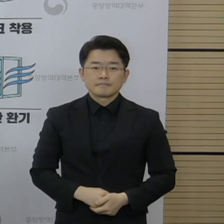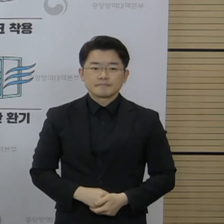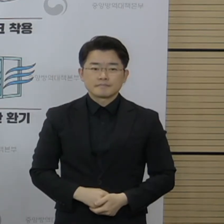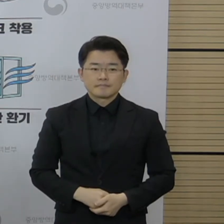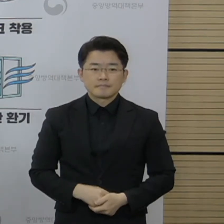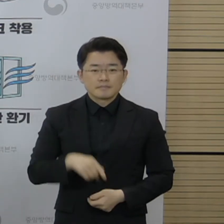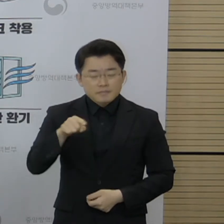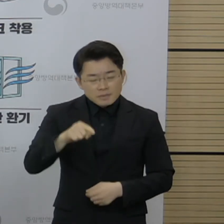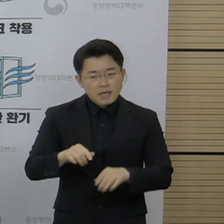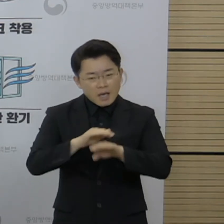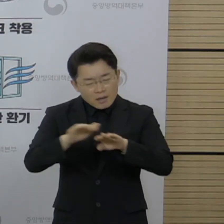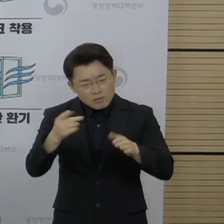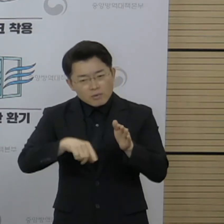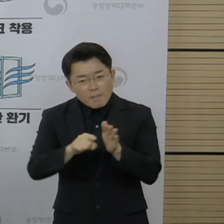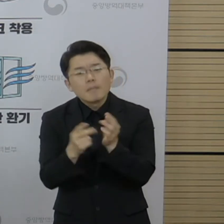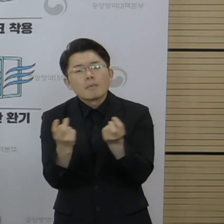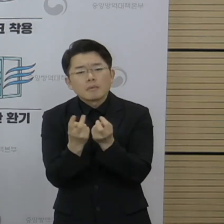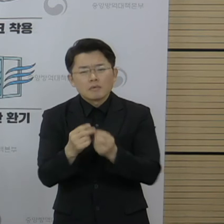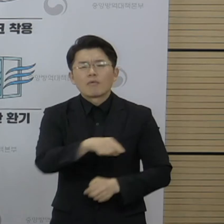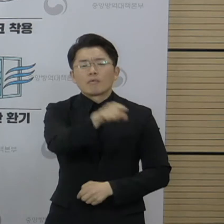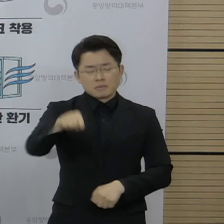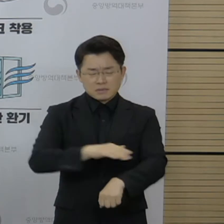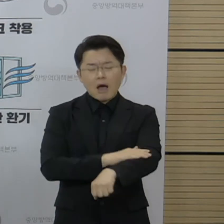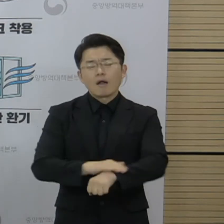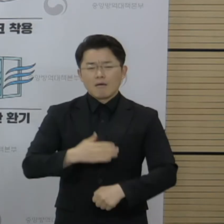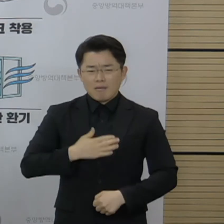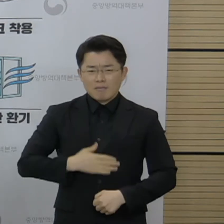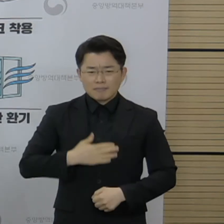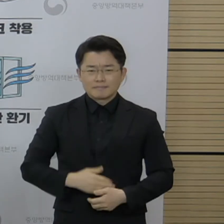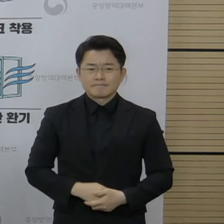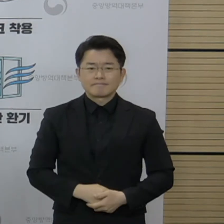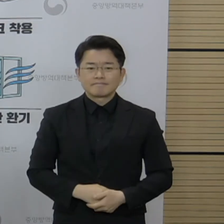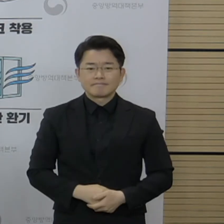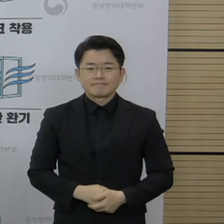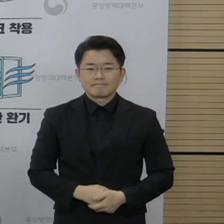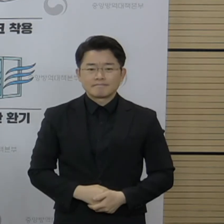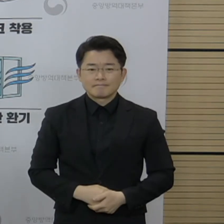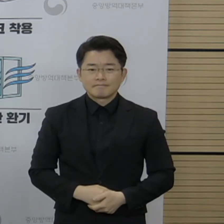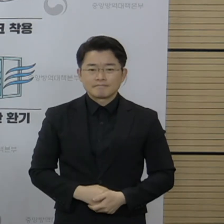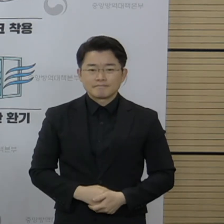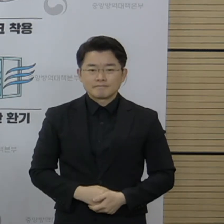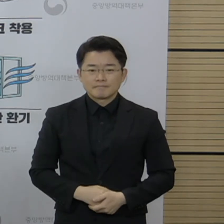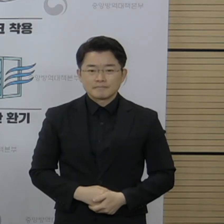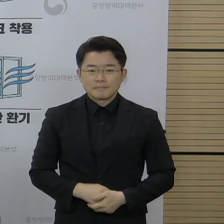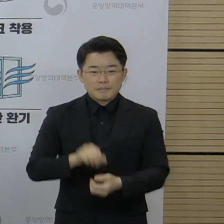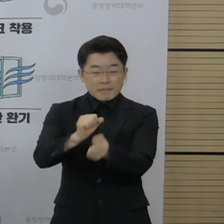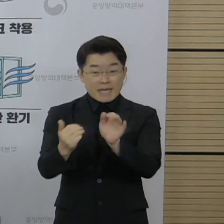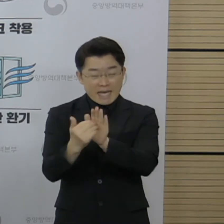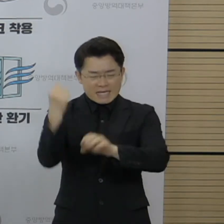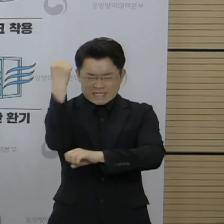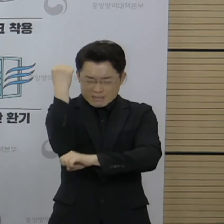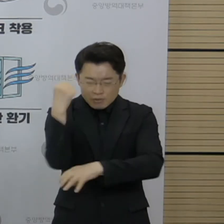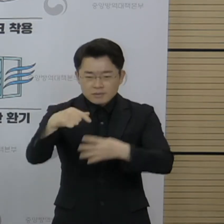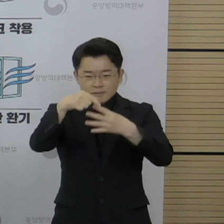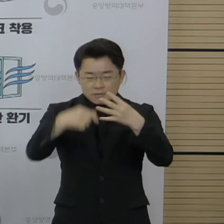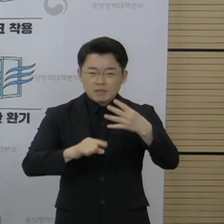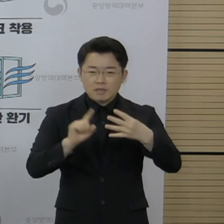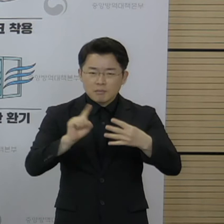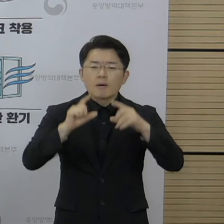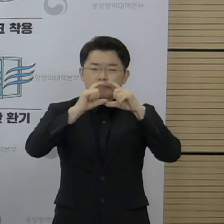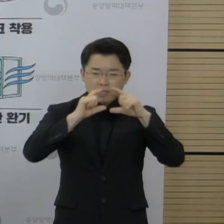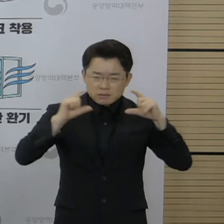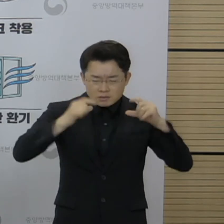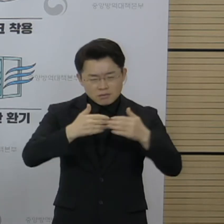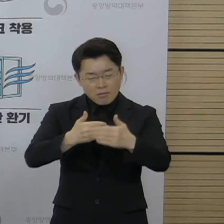이를 극복하는 방법도 잘 알고 있습니다. 가장 기본적인 방역 수칙을 지키는 것이 가장